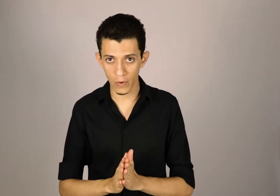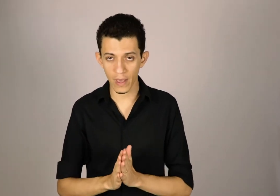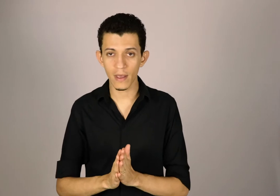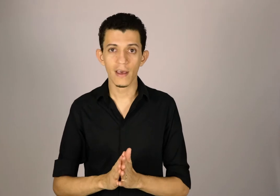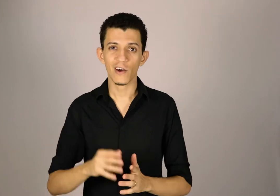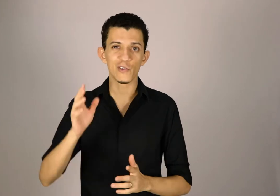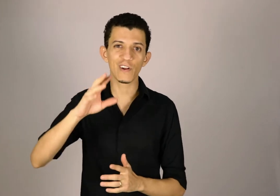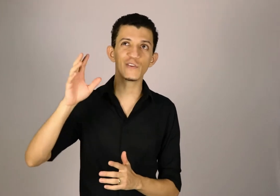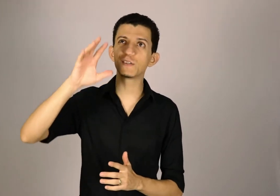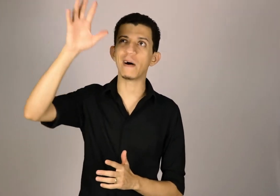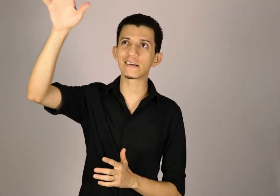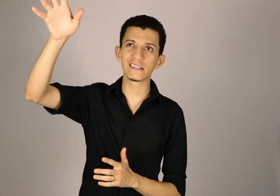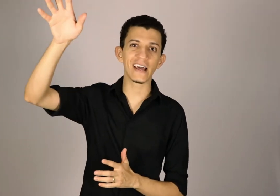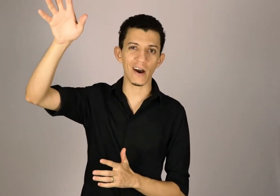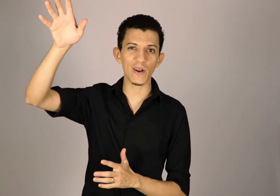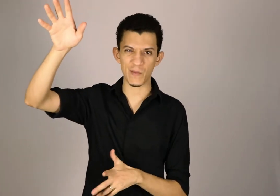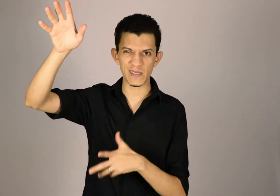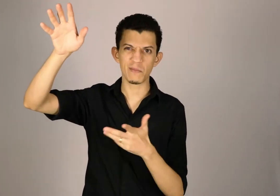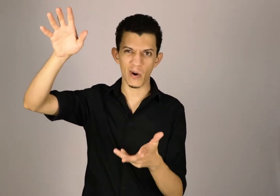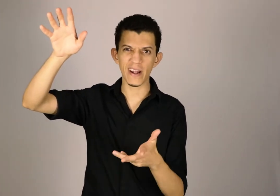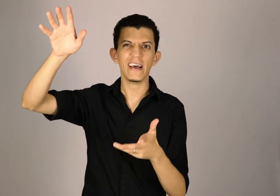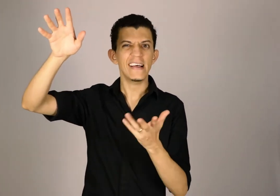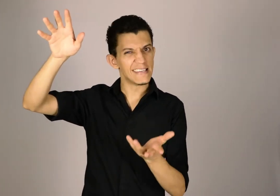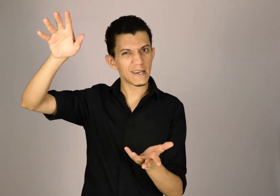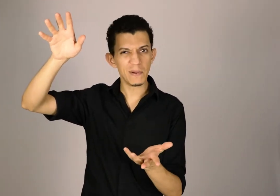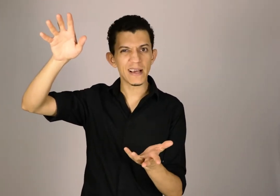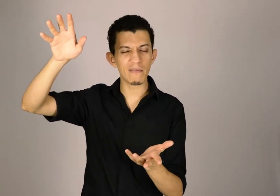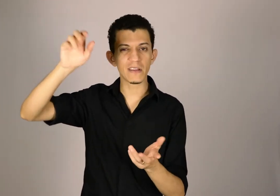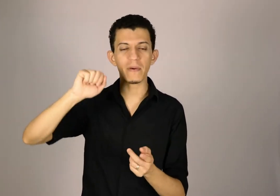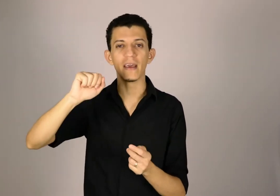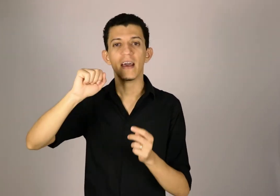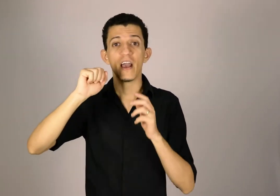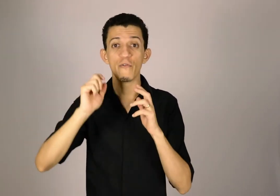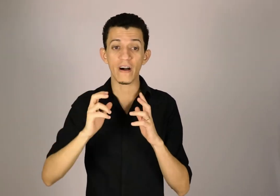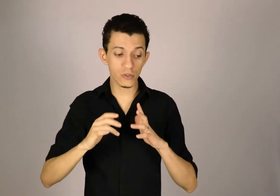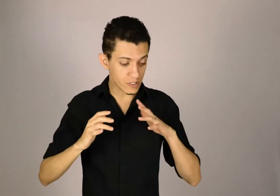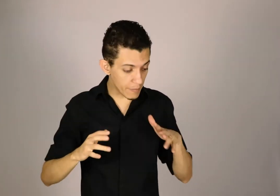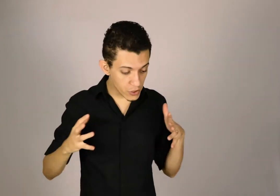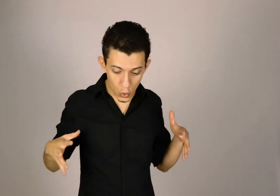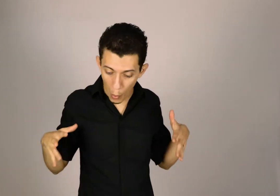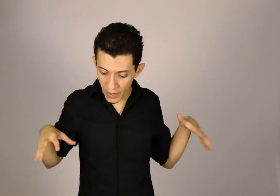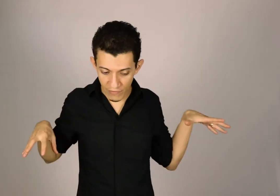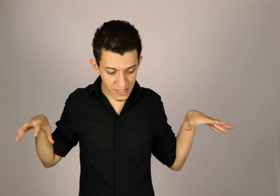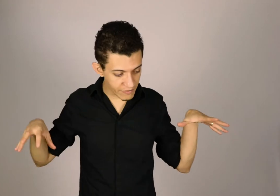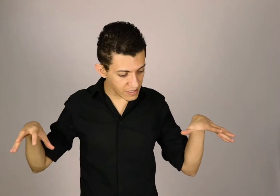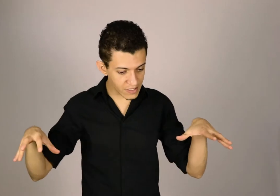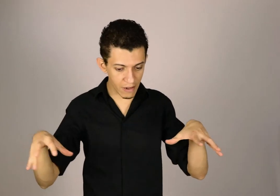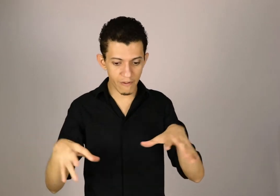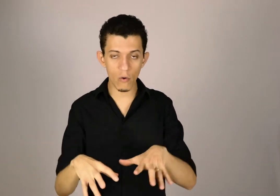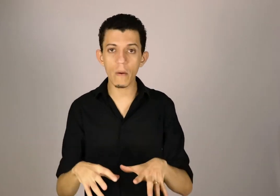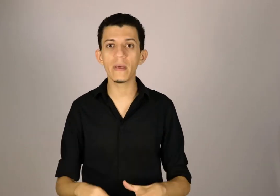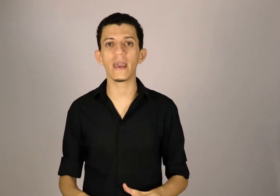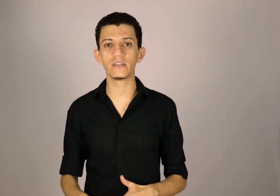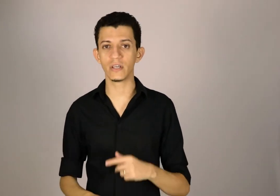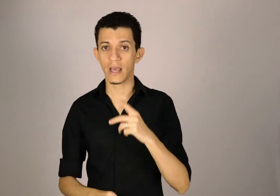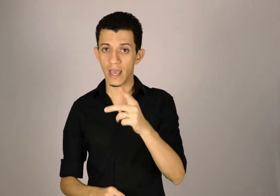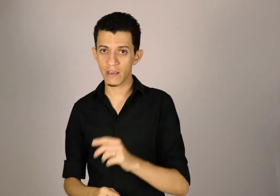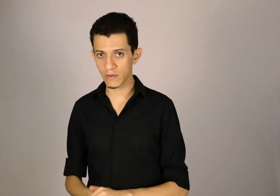ok? Não estou falando do espaço sideral não, mas embora seja aplicável também. Falo justamente de como que você vai descrever o ambiente em que você